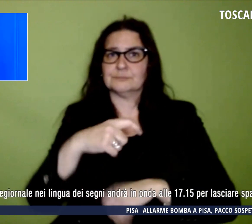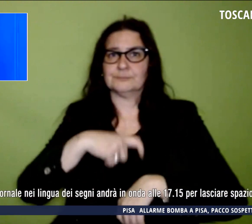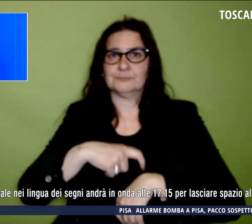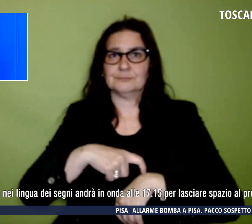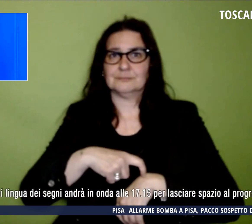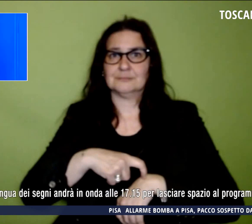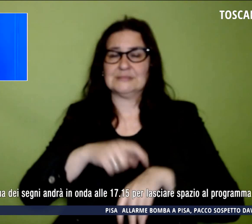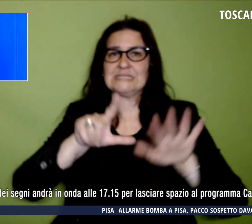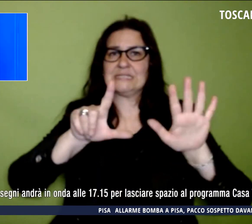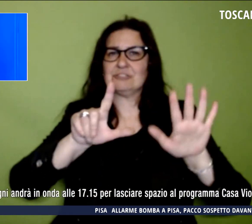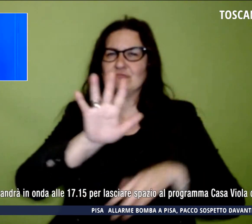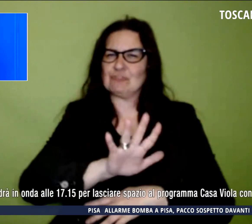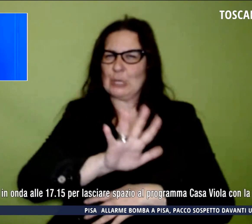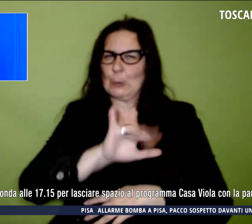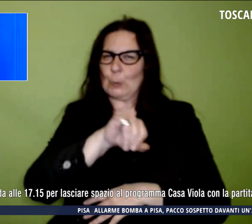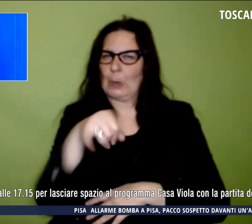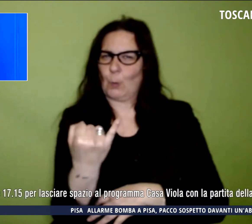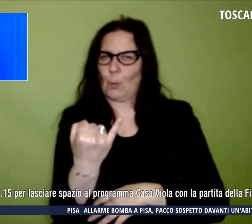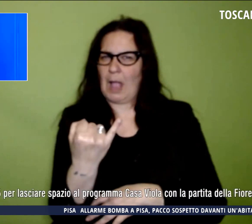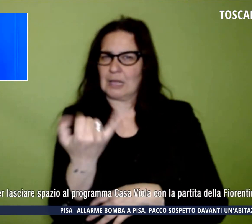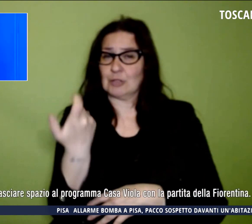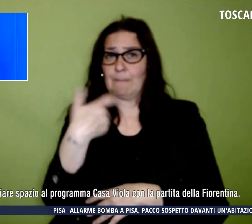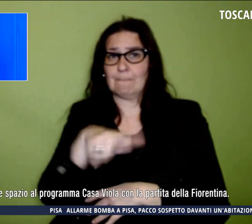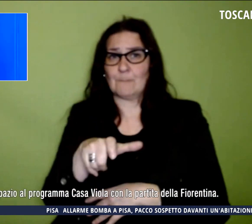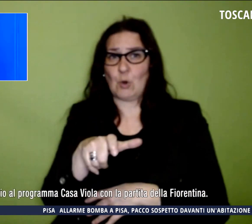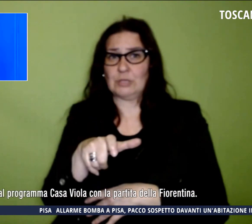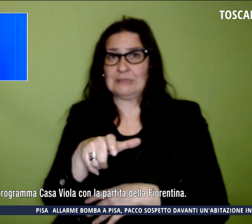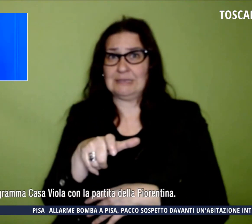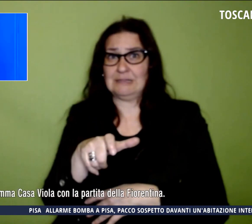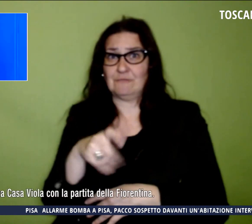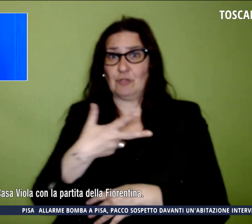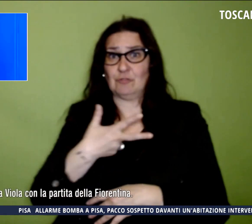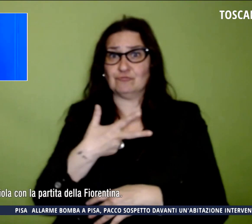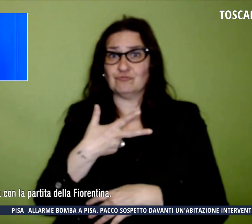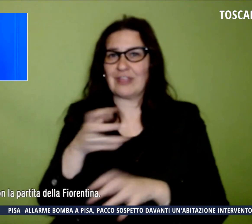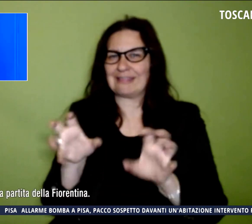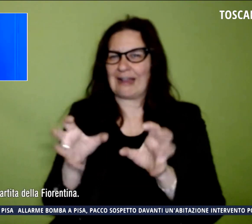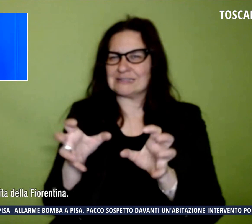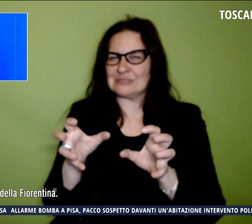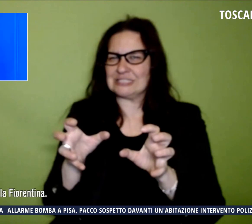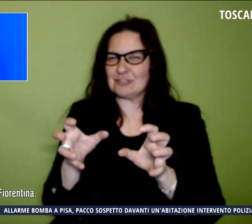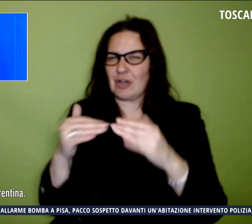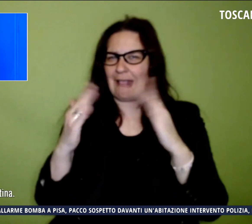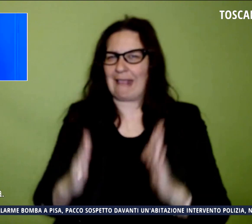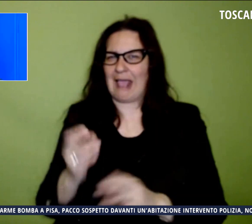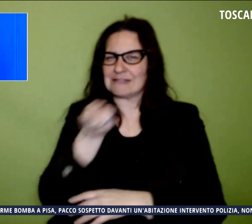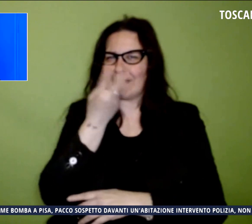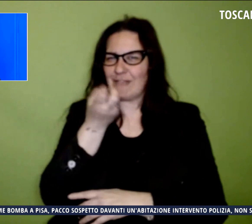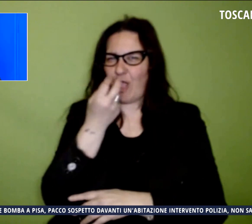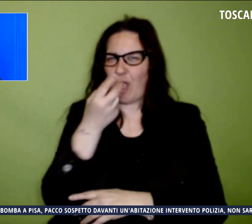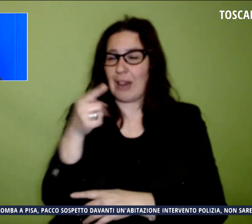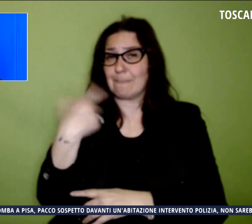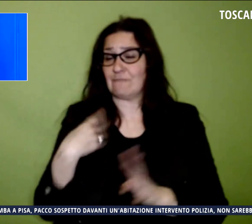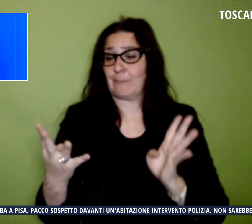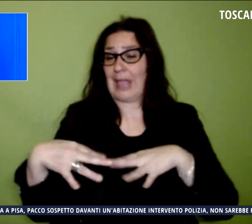per lasciare spazio al programma Casa Viola con la partita della Fiorentina. Questa